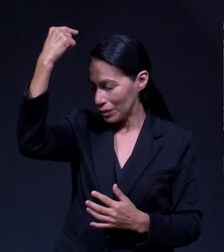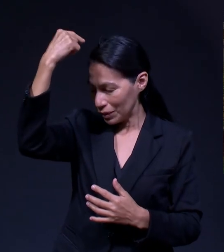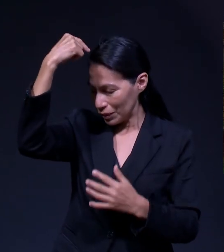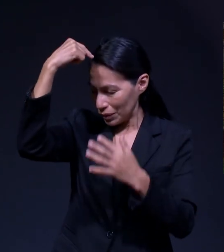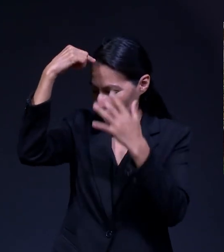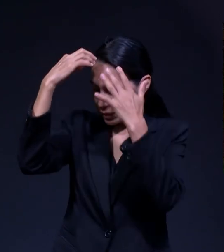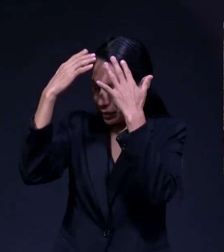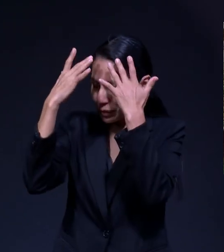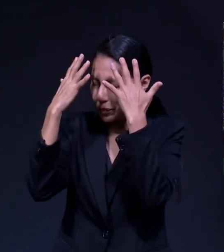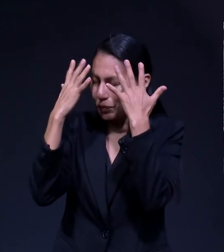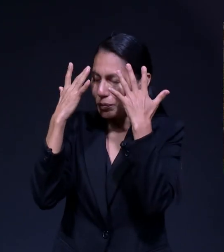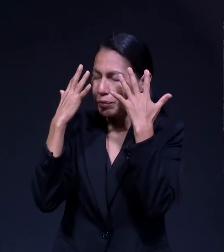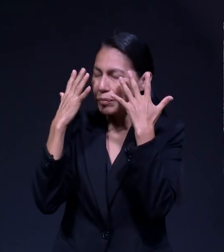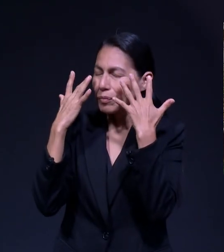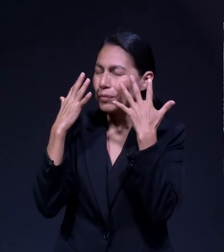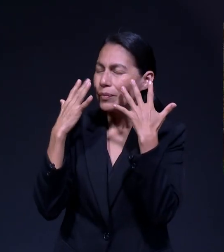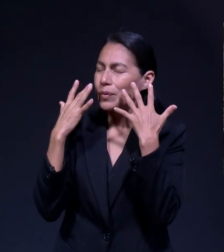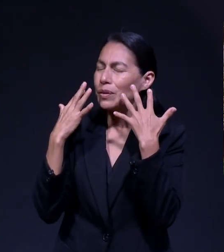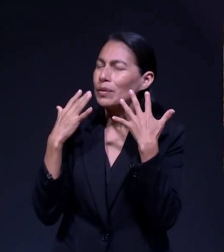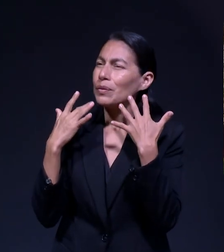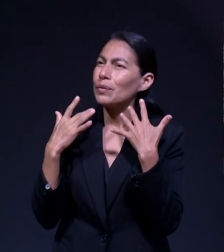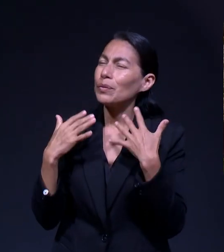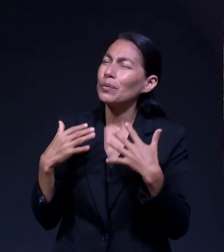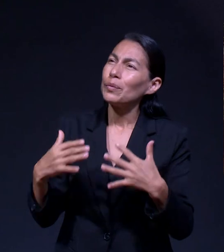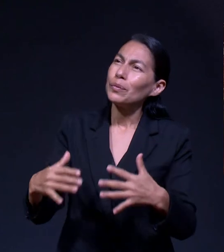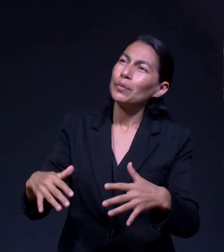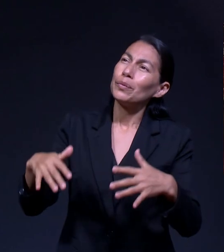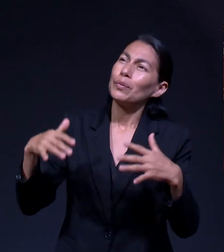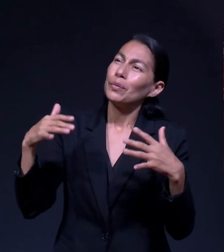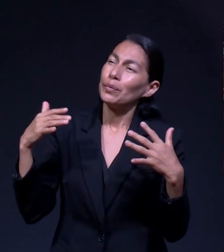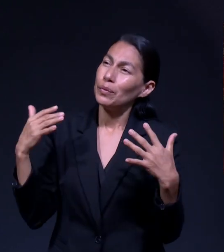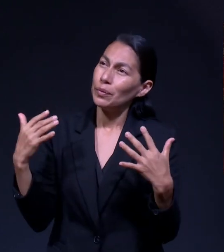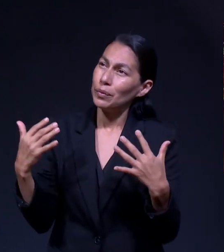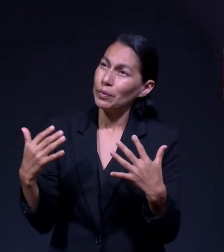Tu presencia En mi